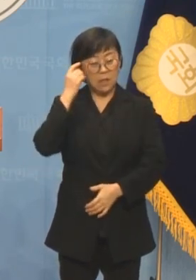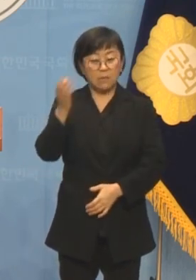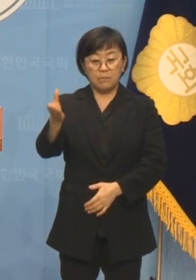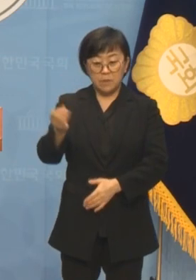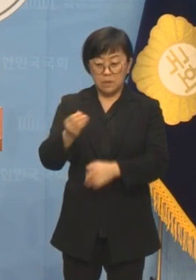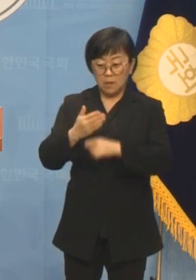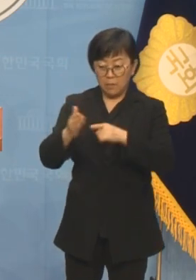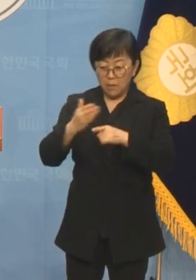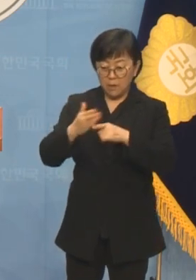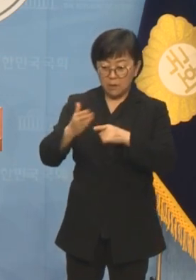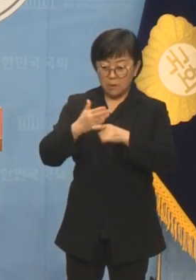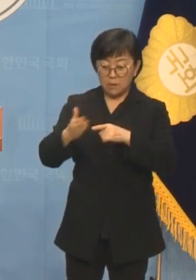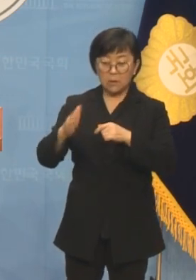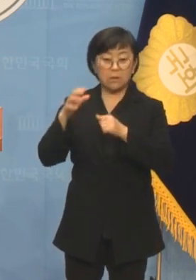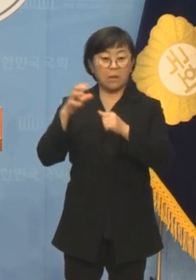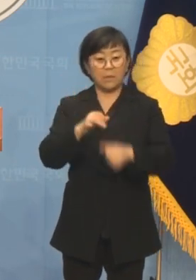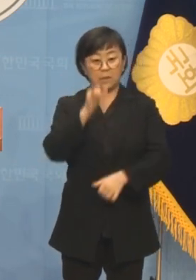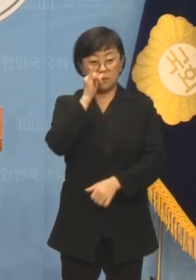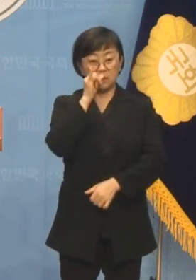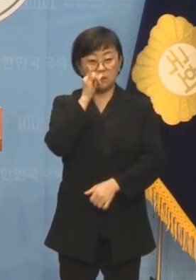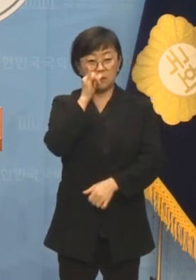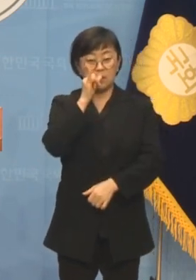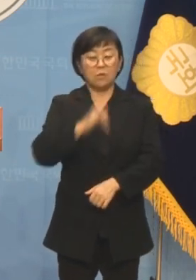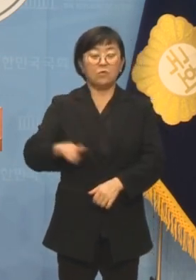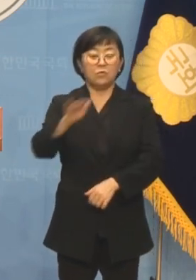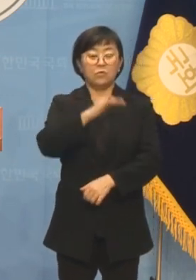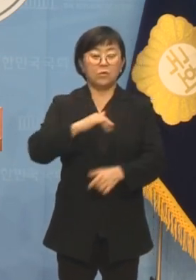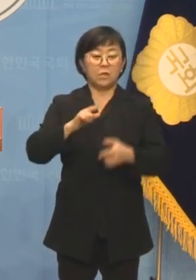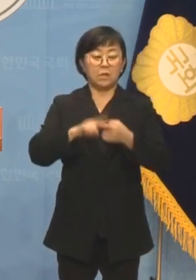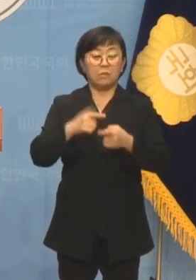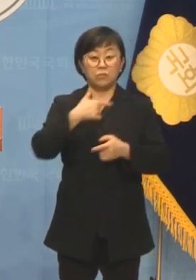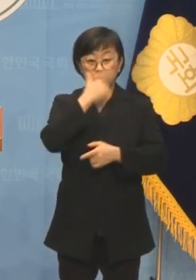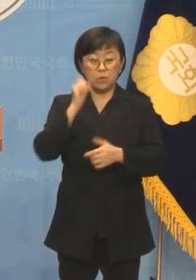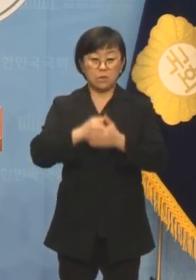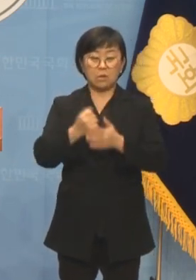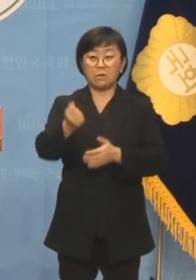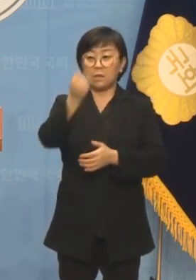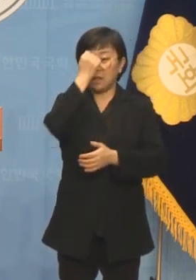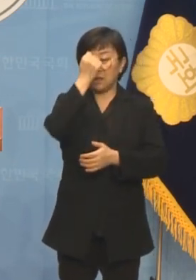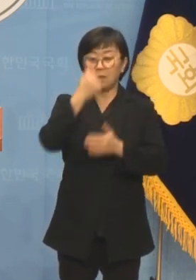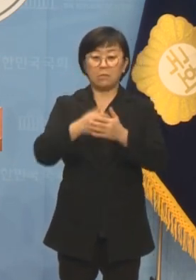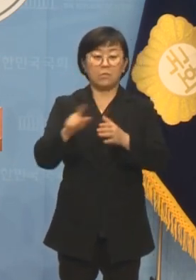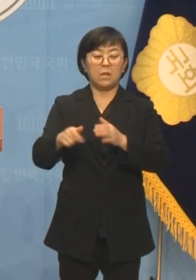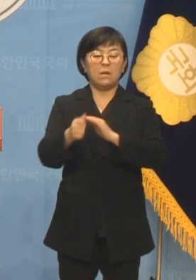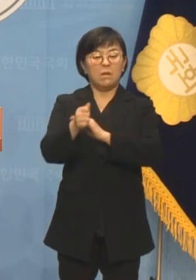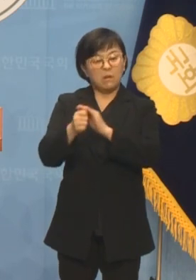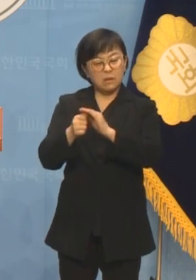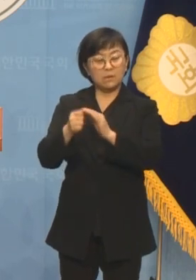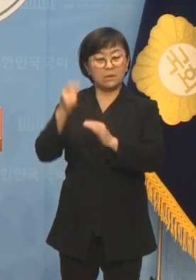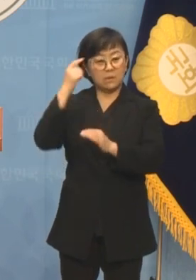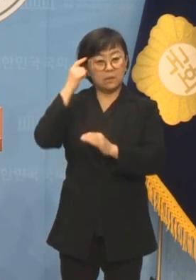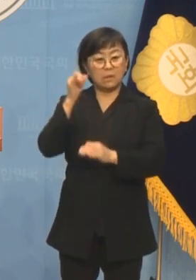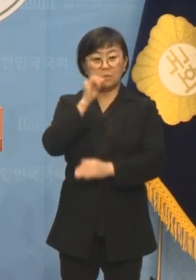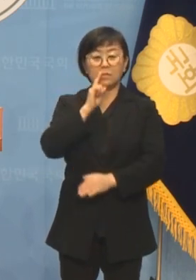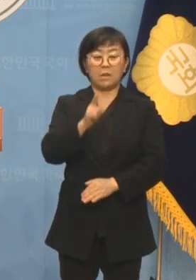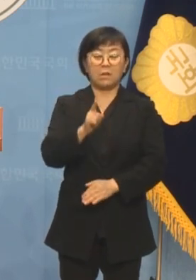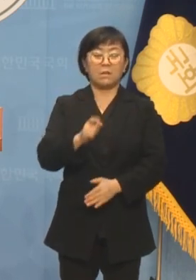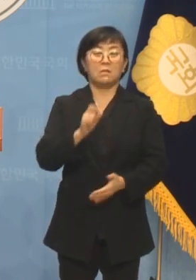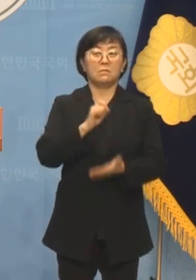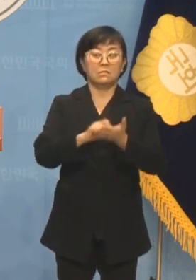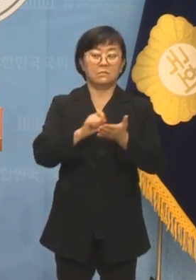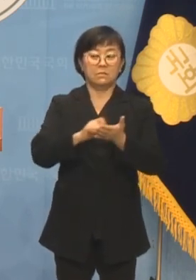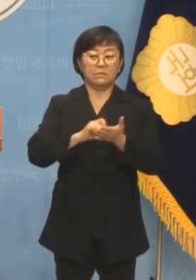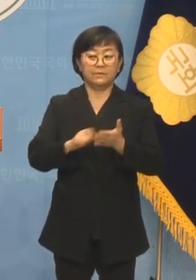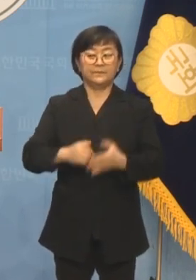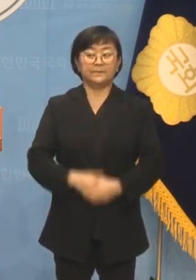갚아줘야 한다는 강박관념, 우리가 부족해서 당했다는 열등의식이 존재한다고 기술했습니다.